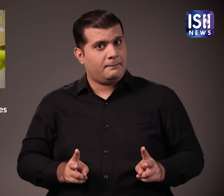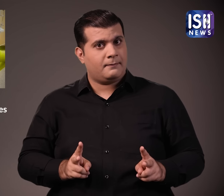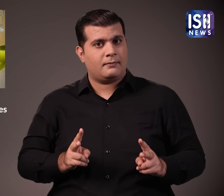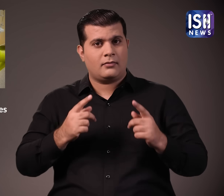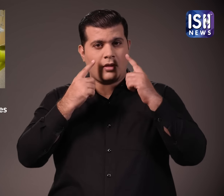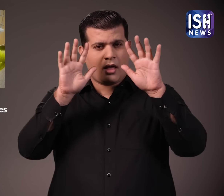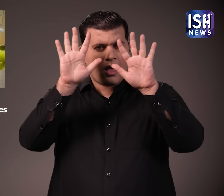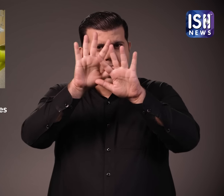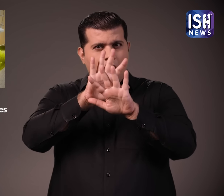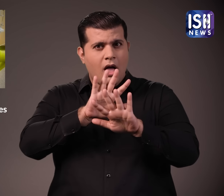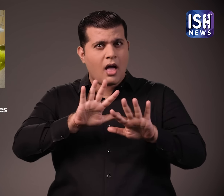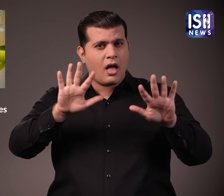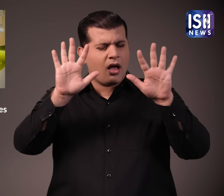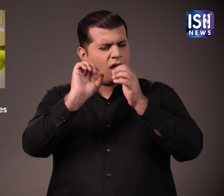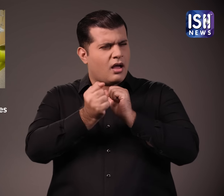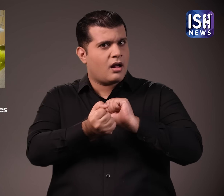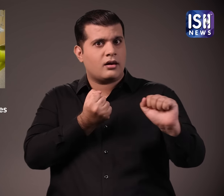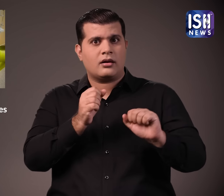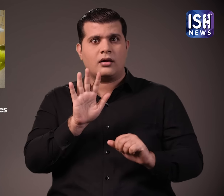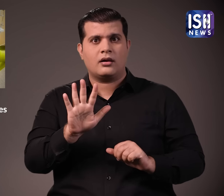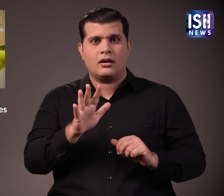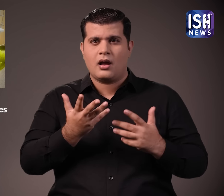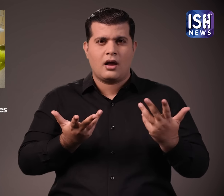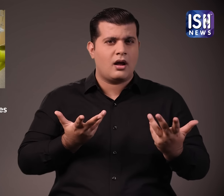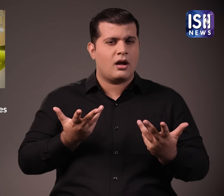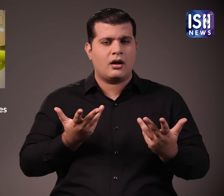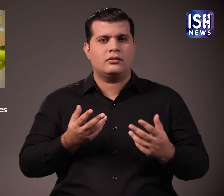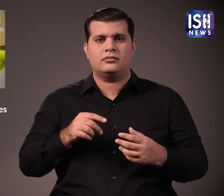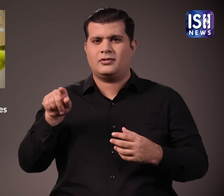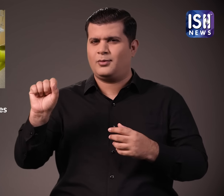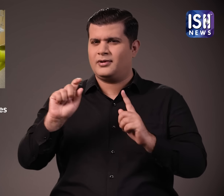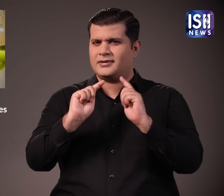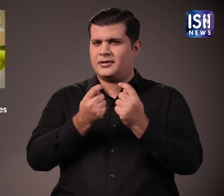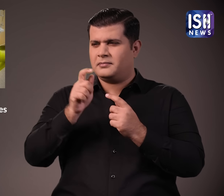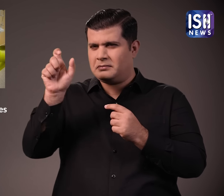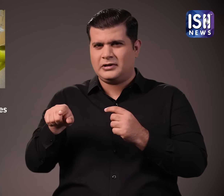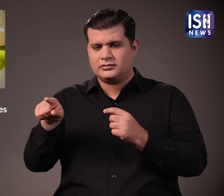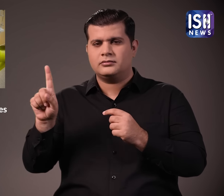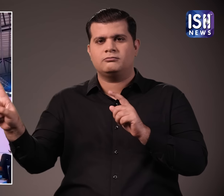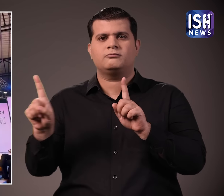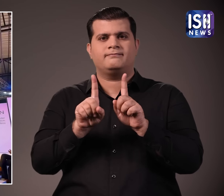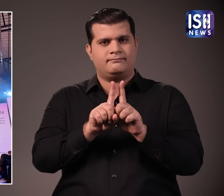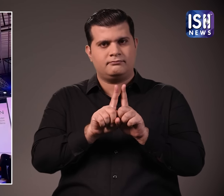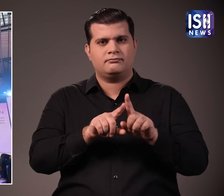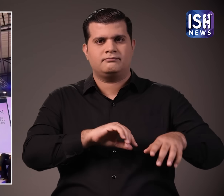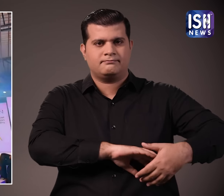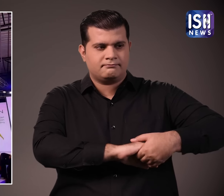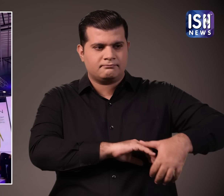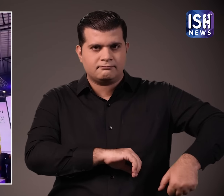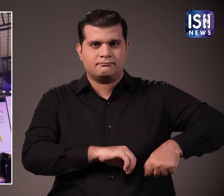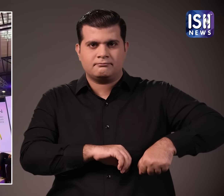उसे कुछ दिखाई नहीं दे रहा था और रैंप पर एक लड़की द्वारा जास्मिन को हाथ पकड़के मदद करते